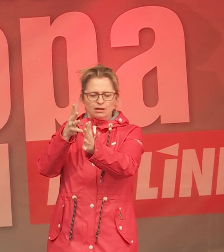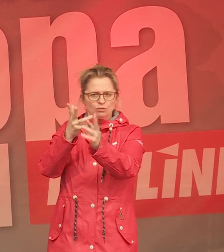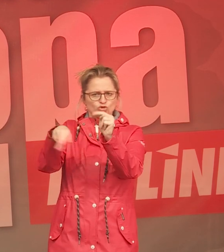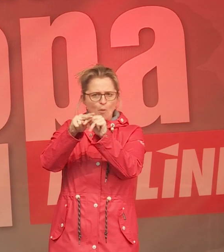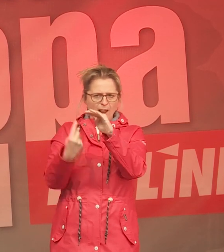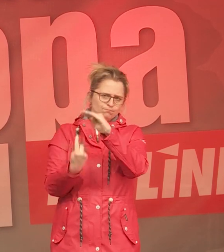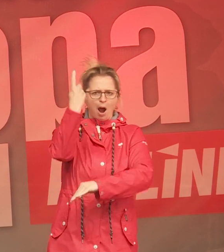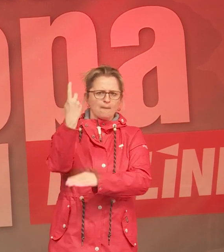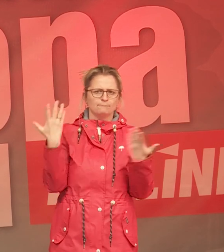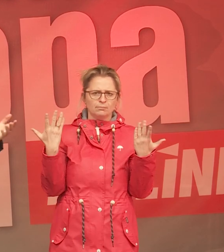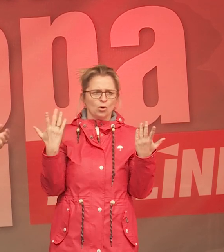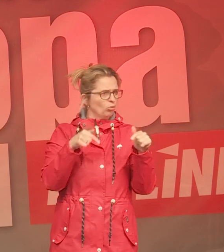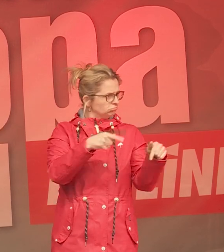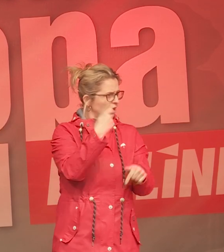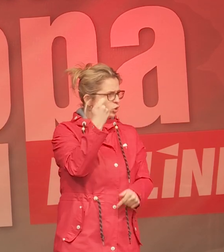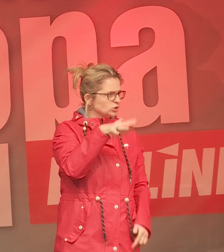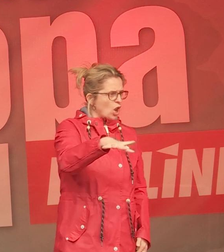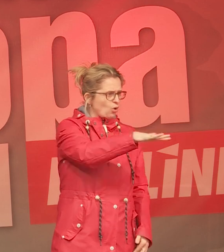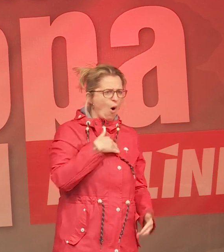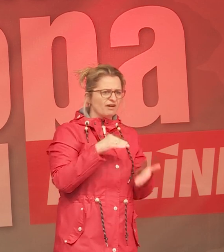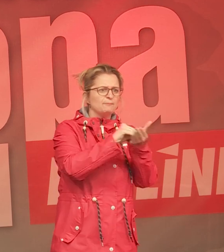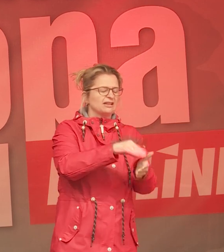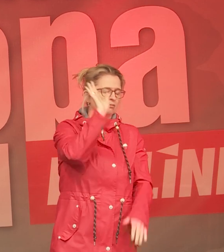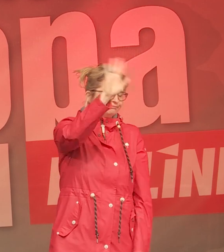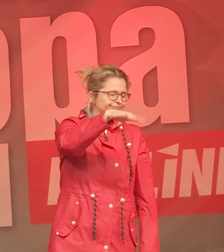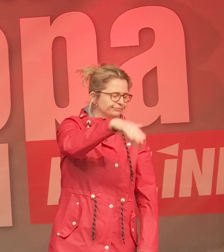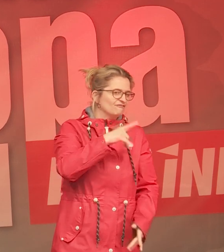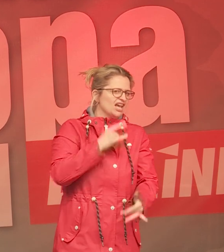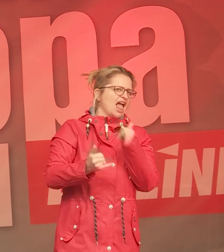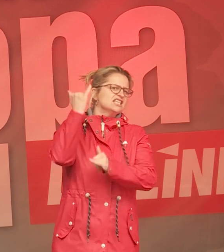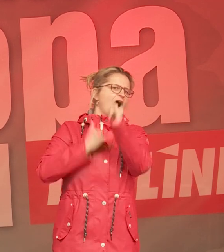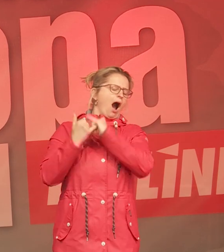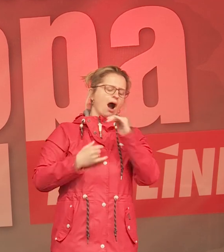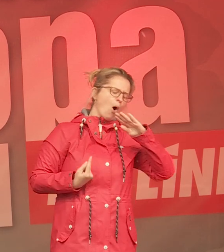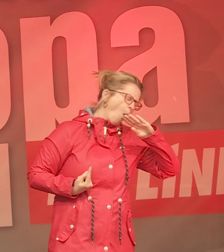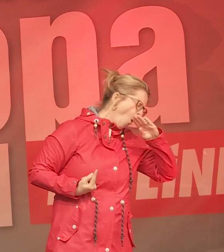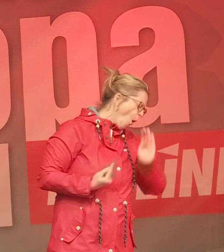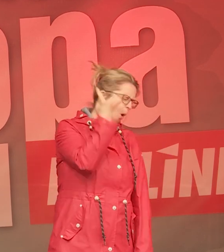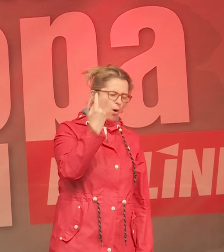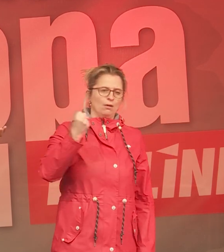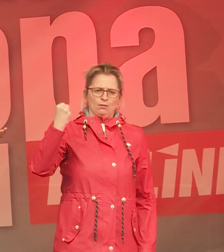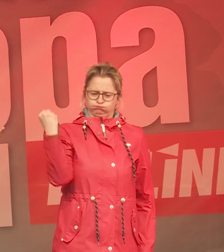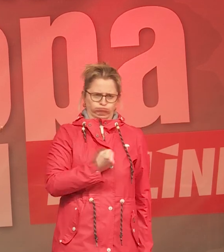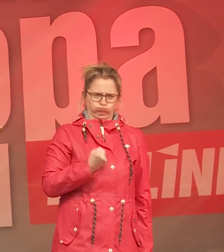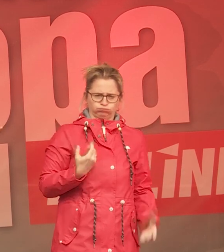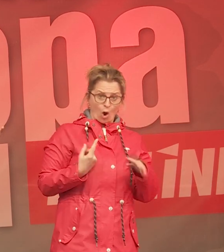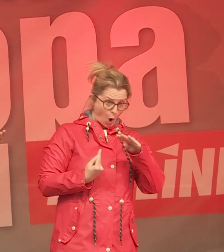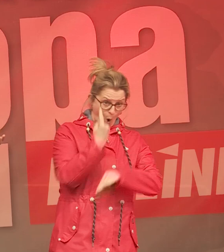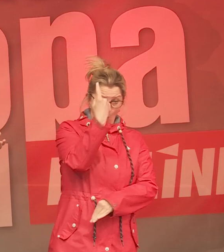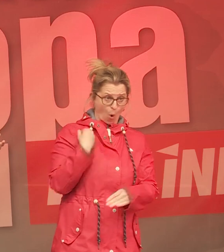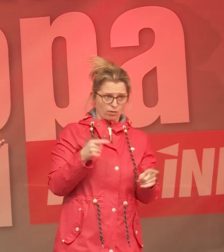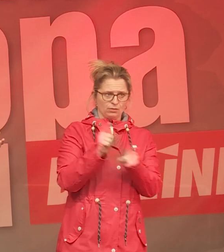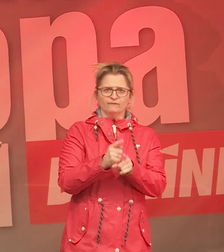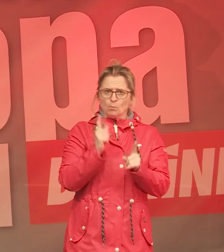verdoppelt. Und hier in Düsseldorf sind die Mieten ja schon seit vielen Jahren so extrem hoch, dass man wirklich schon fast ein